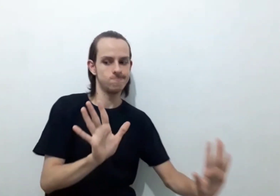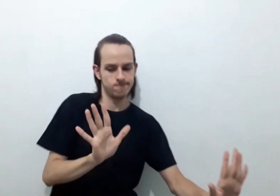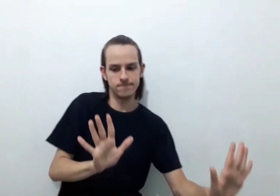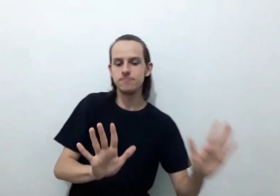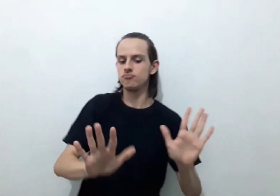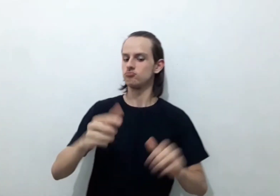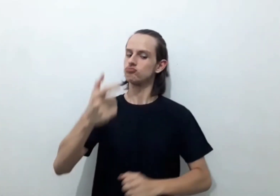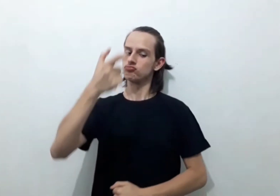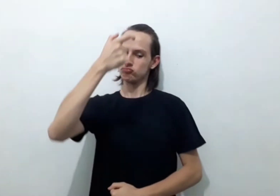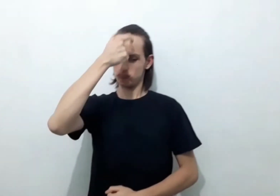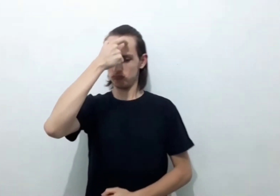Supliquei